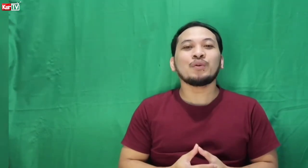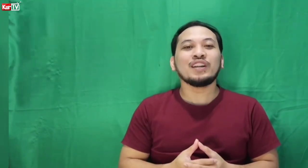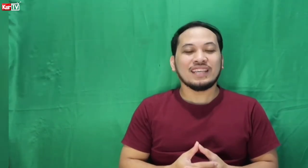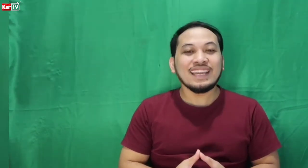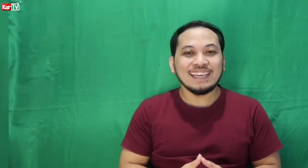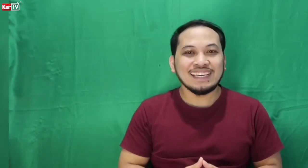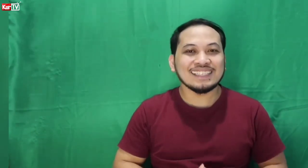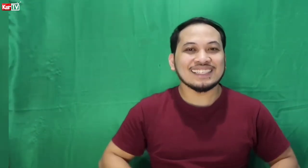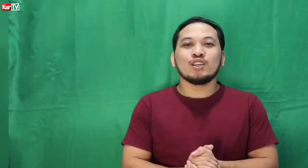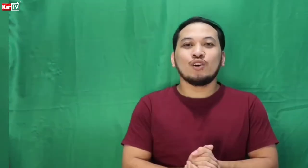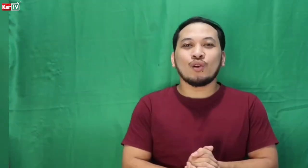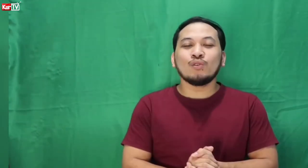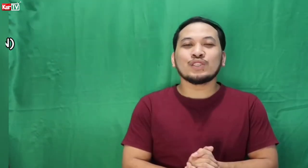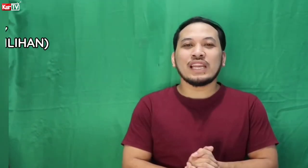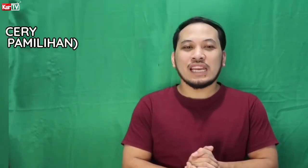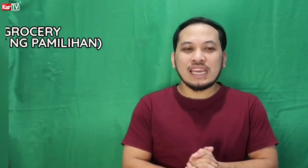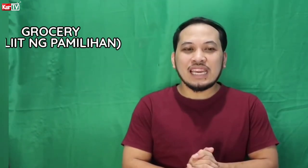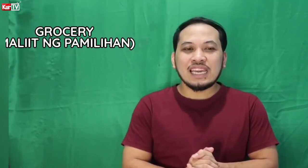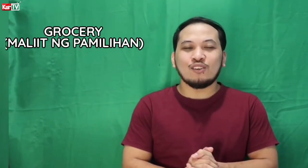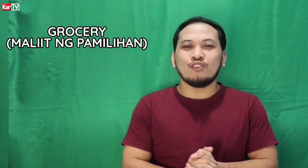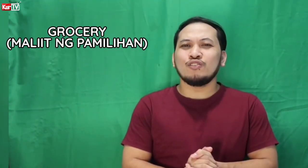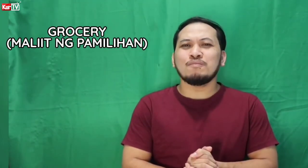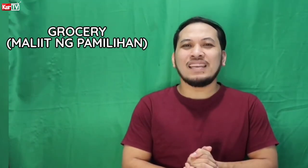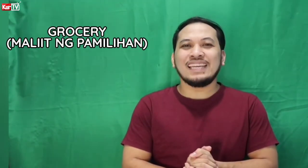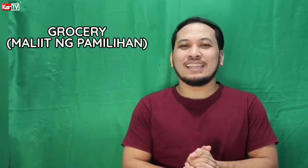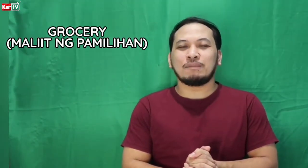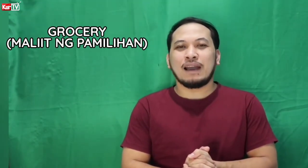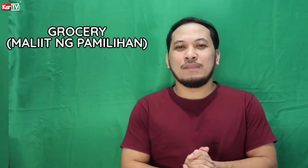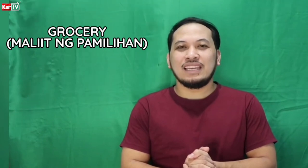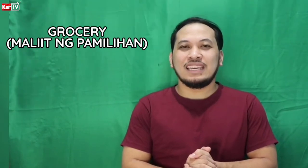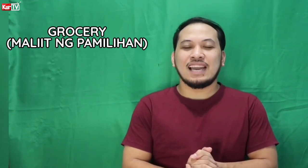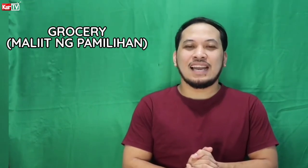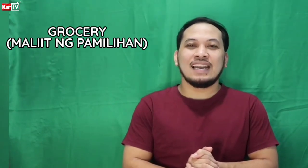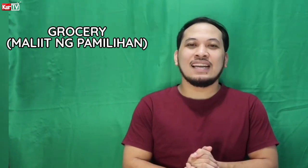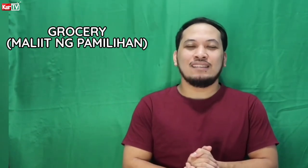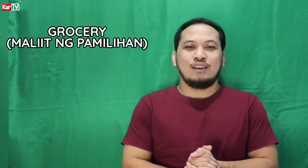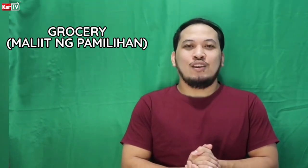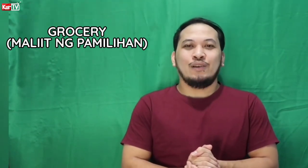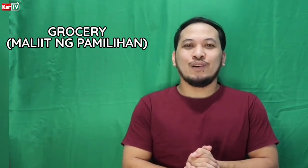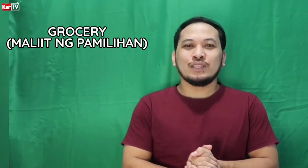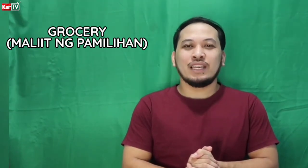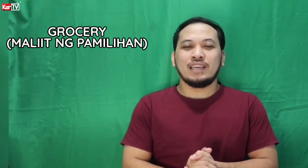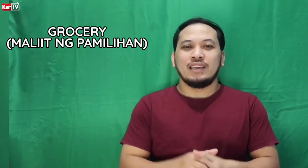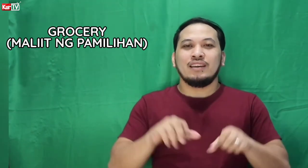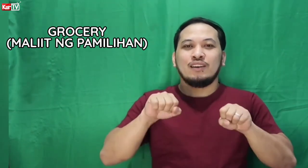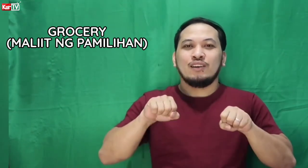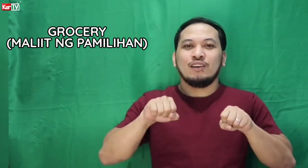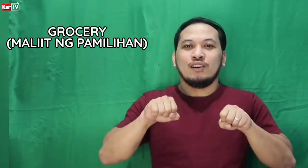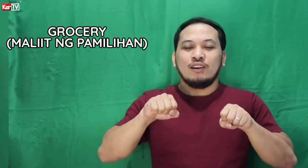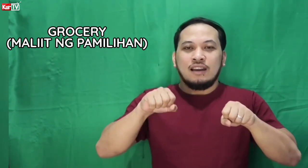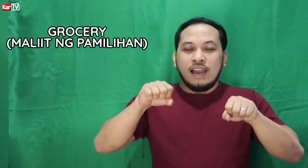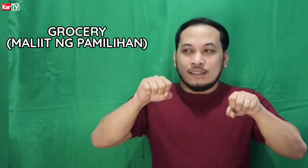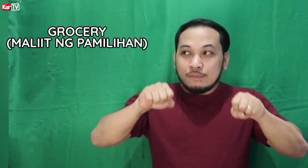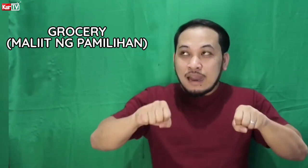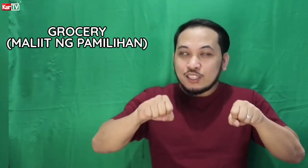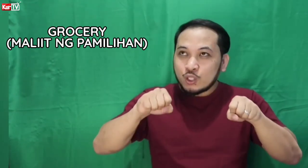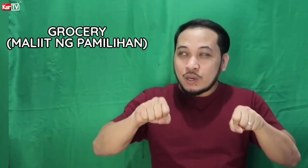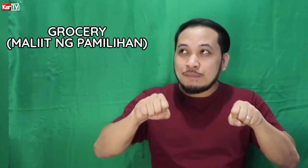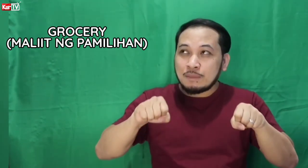word is grocery. O yung maliit na pamilihan. Grocery. Diba usually pag